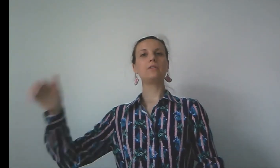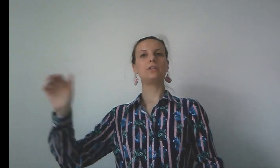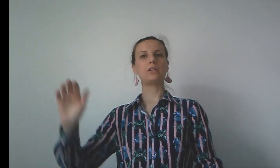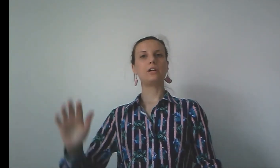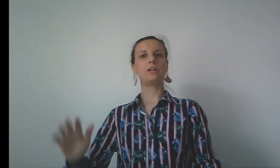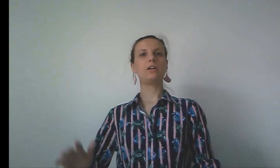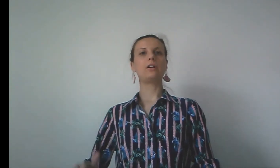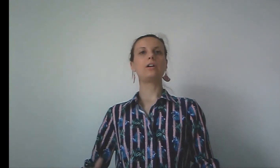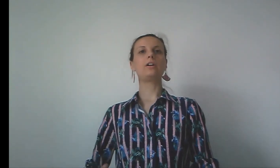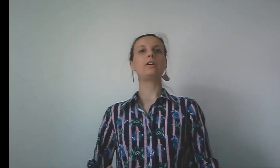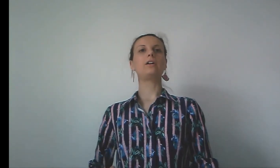cœur.